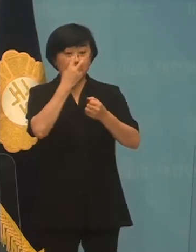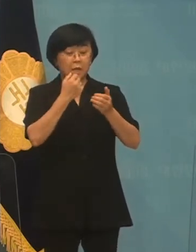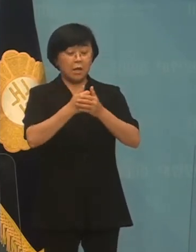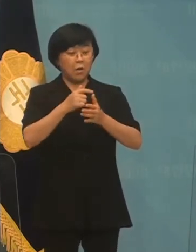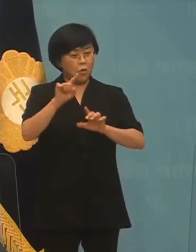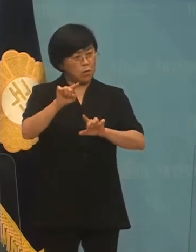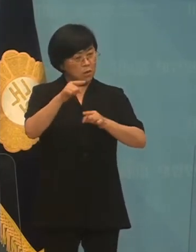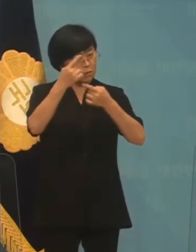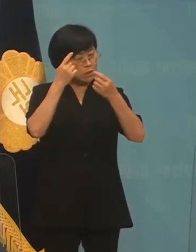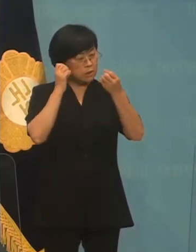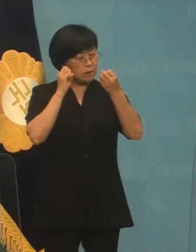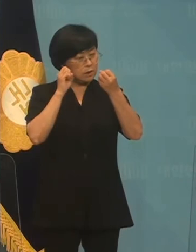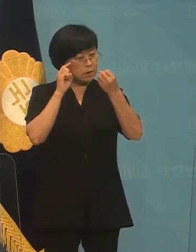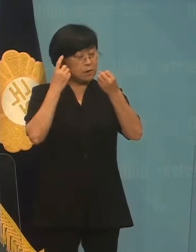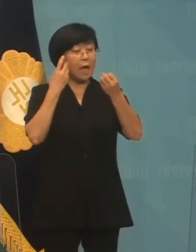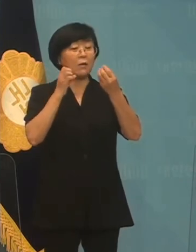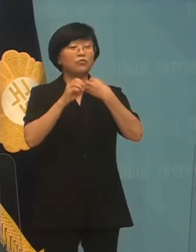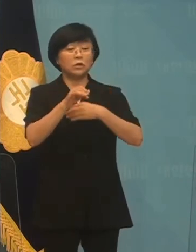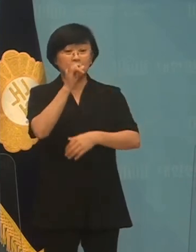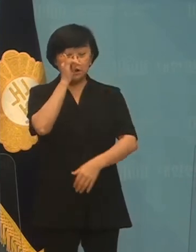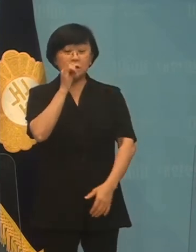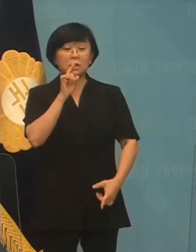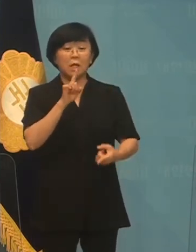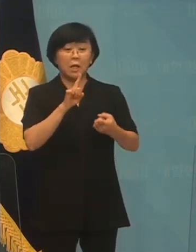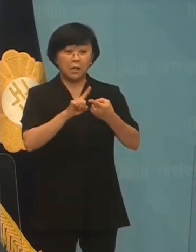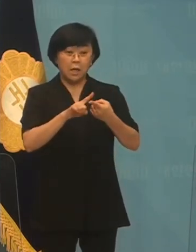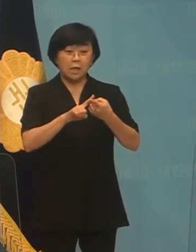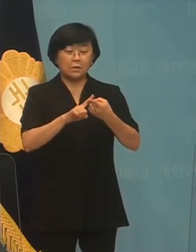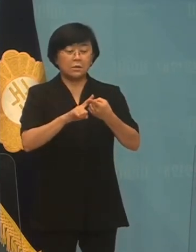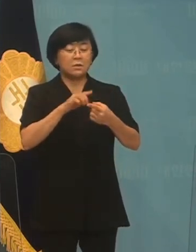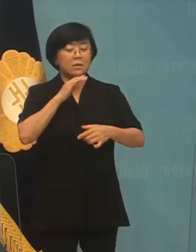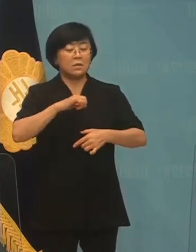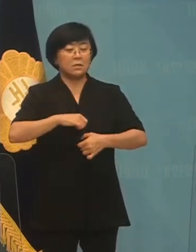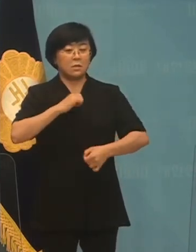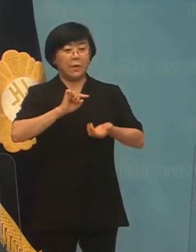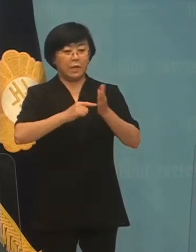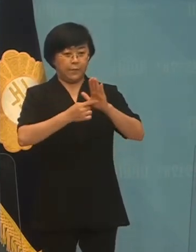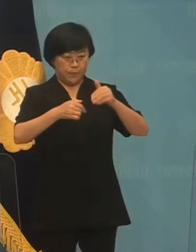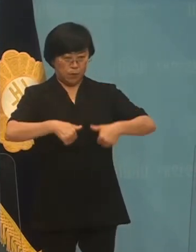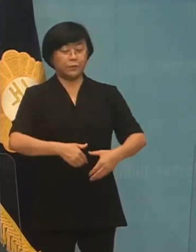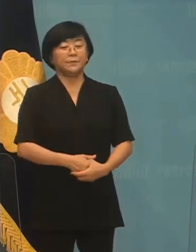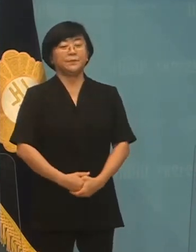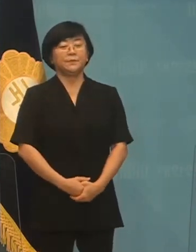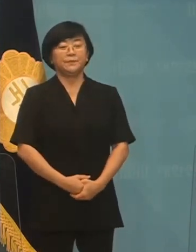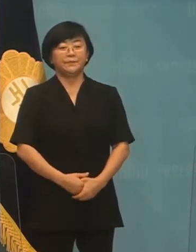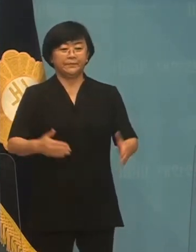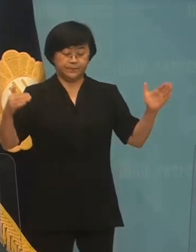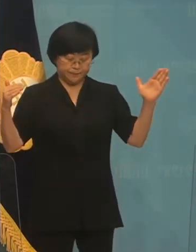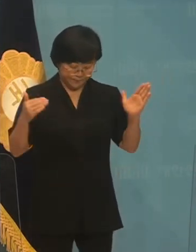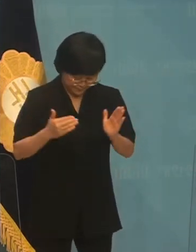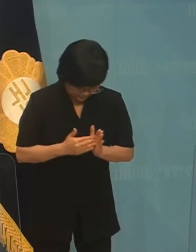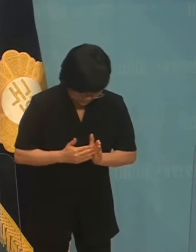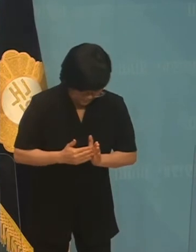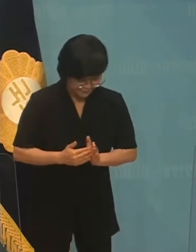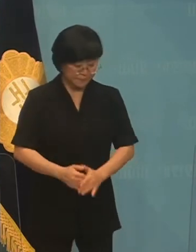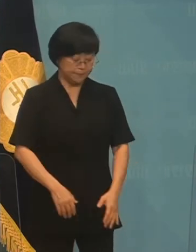대유에서 일을 하게 되었는지 그 진실을 밝혀야 할 것입니다. 이상입니다.